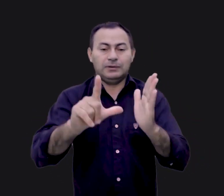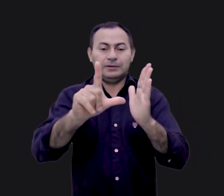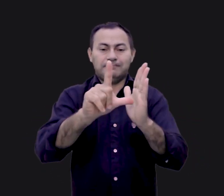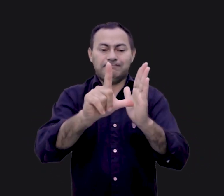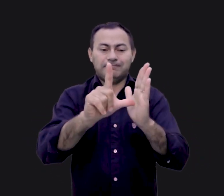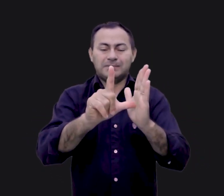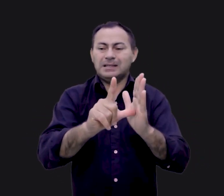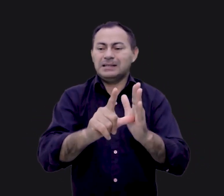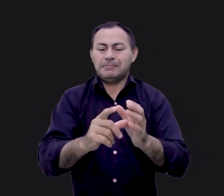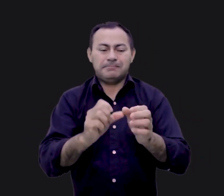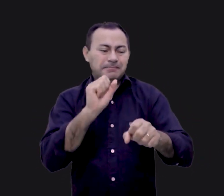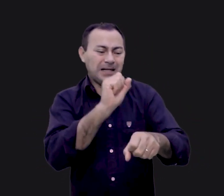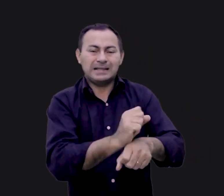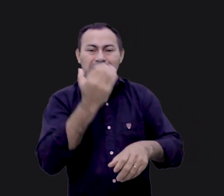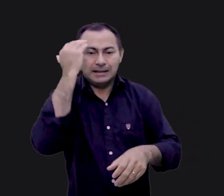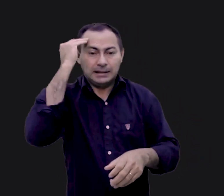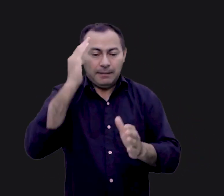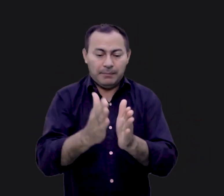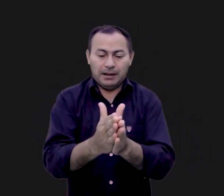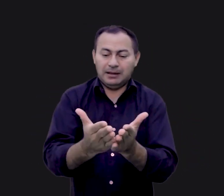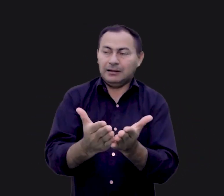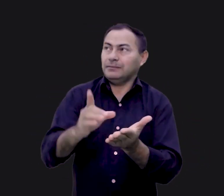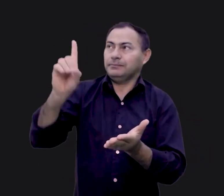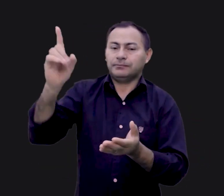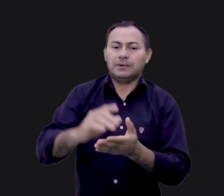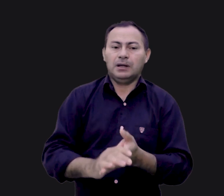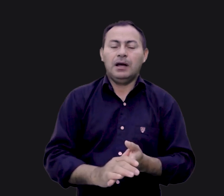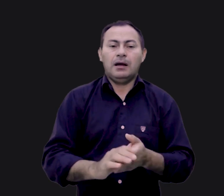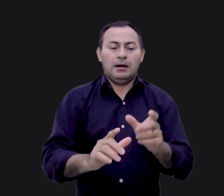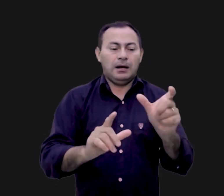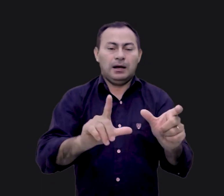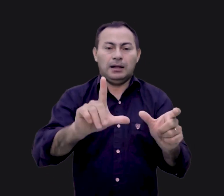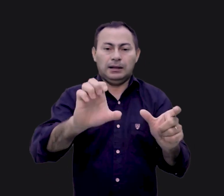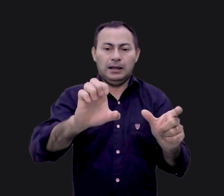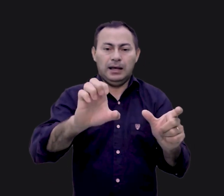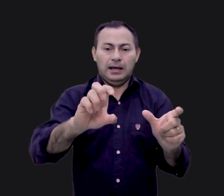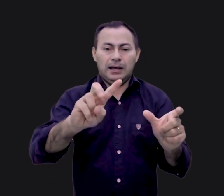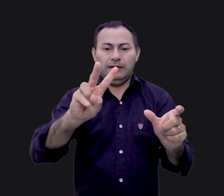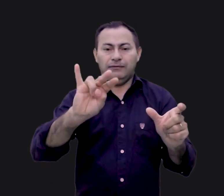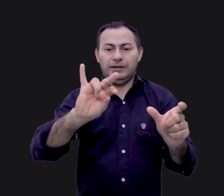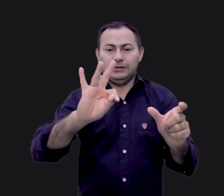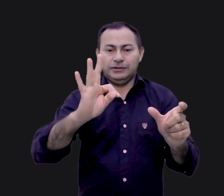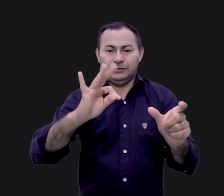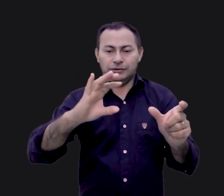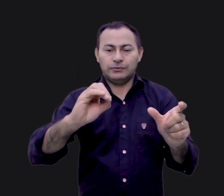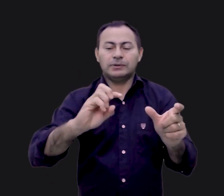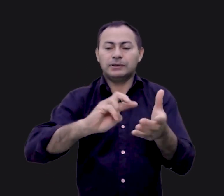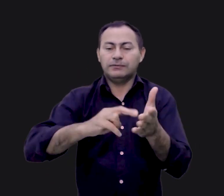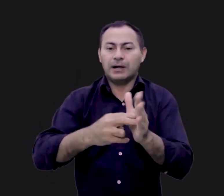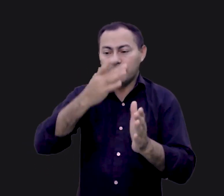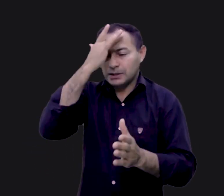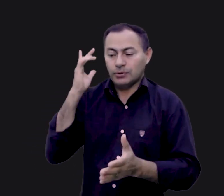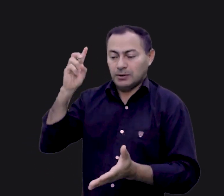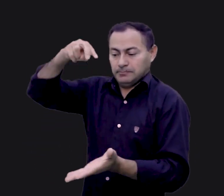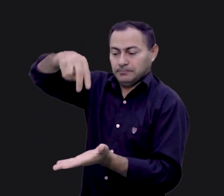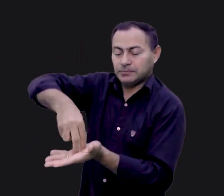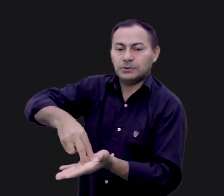a Bíblia. A palavra Levíticos significa aquele que pertence aos Levitas. Os Levitas eram os sacerdotes.